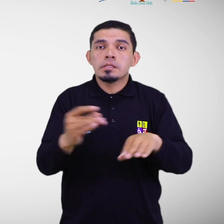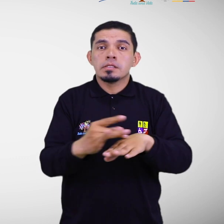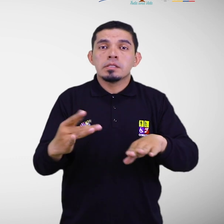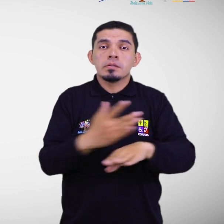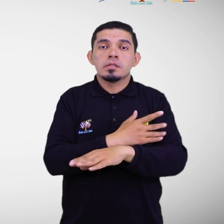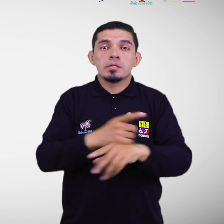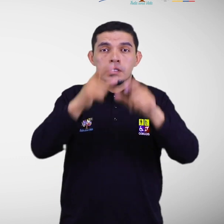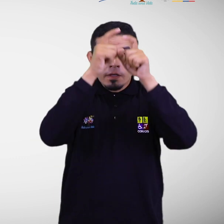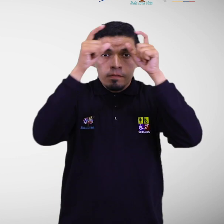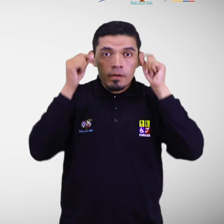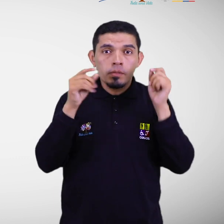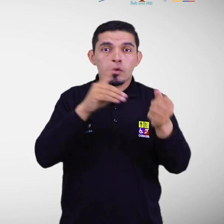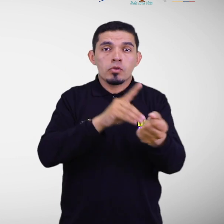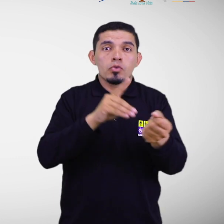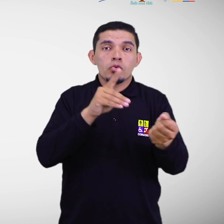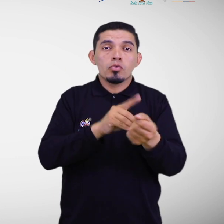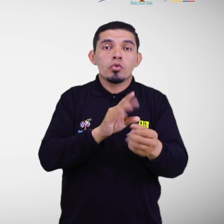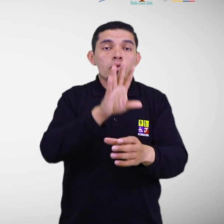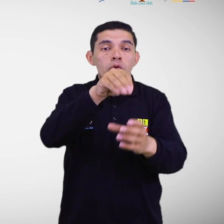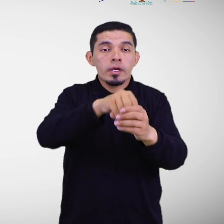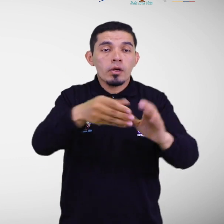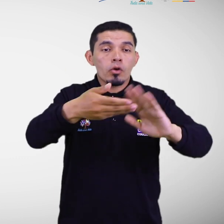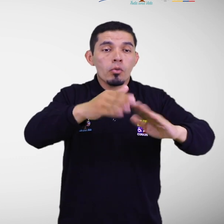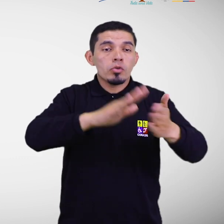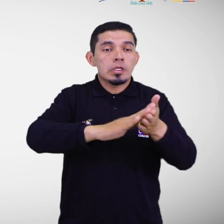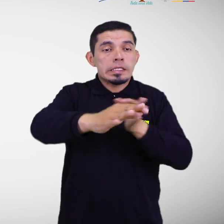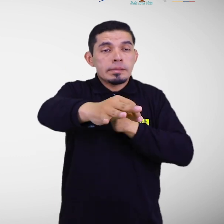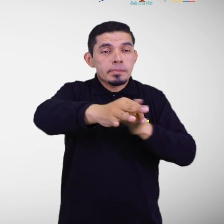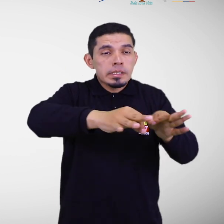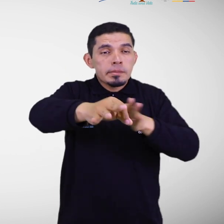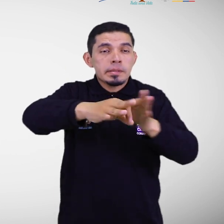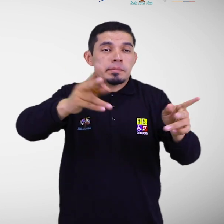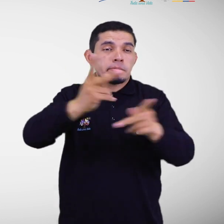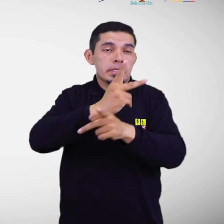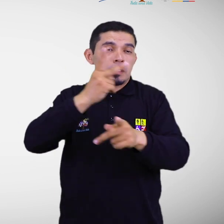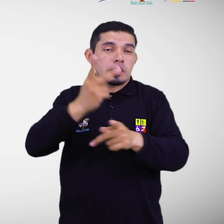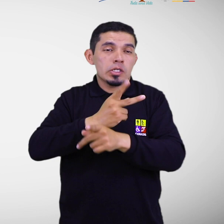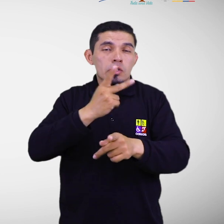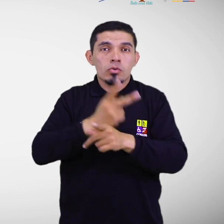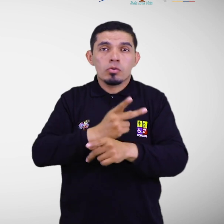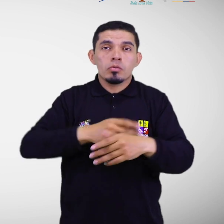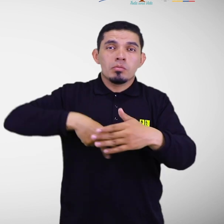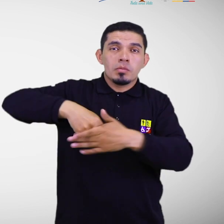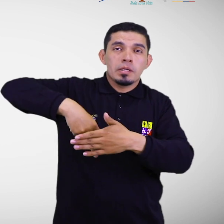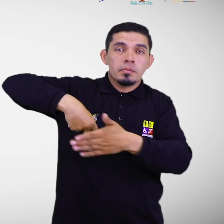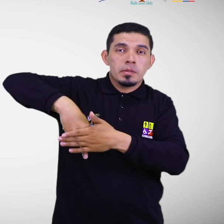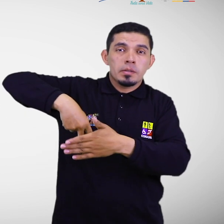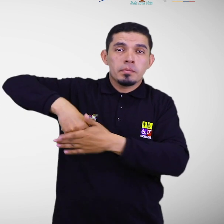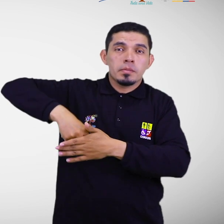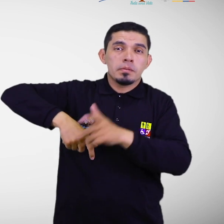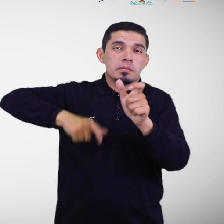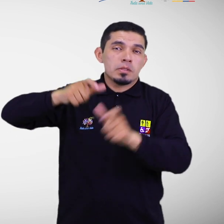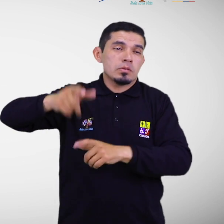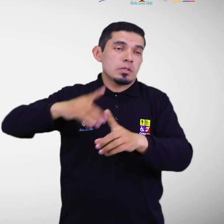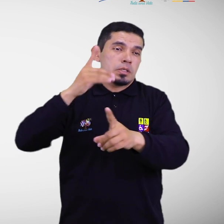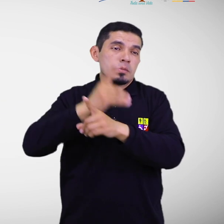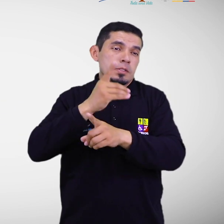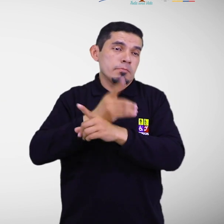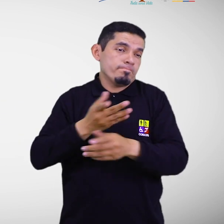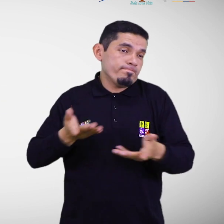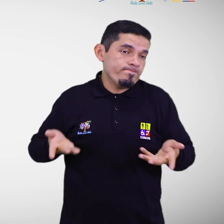de salud y con los miembros de la comunidad sobre los posibles riesgos a la salud y las barreras que enfrentan las personas con